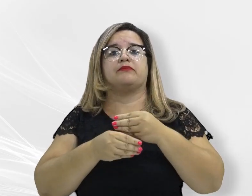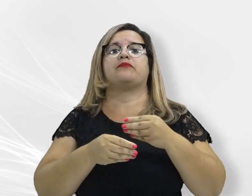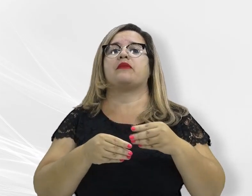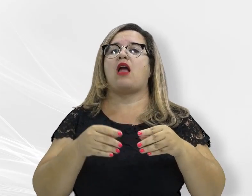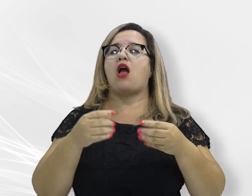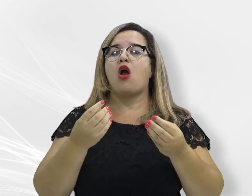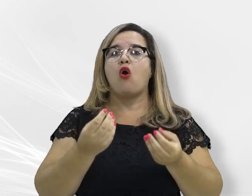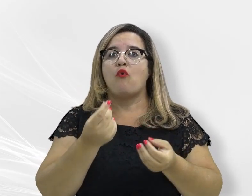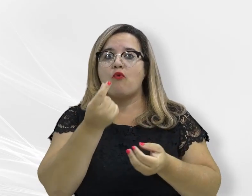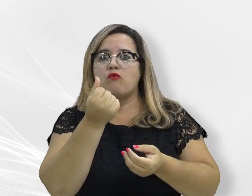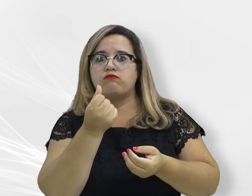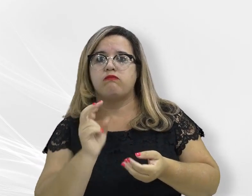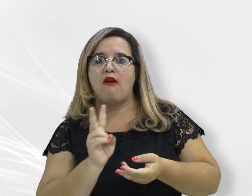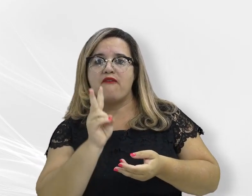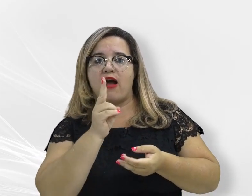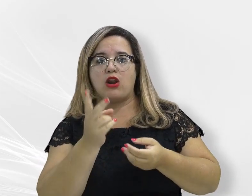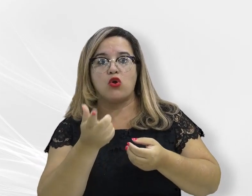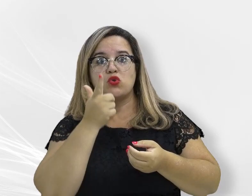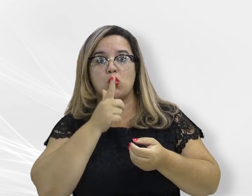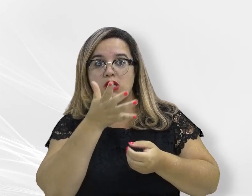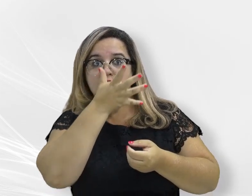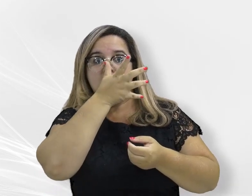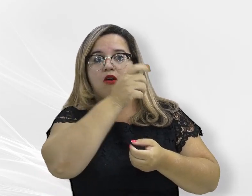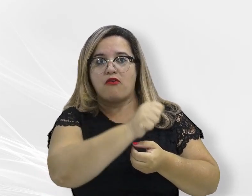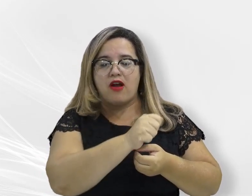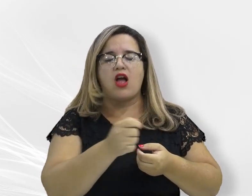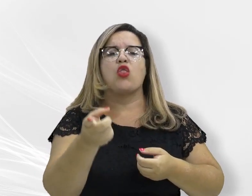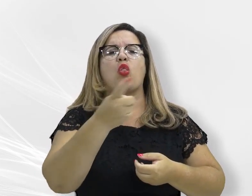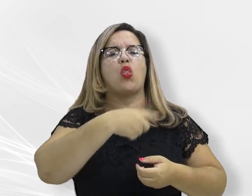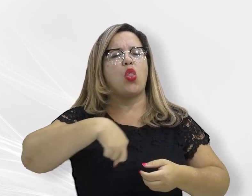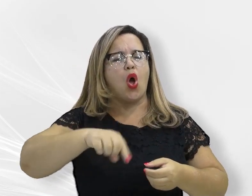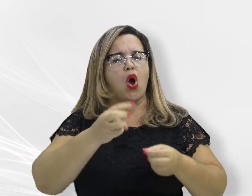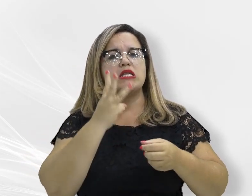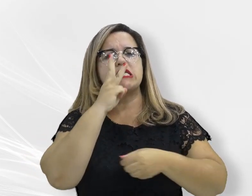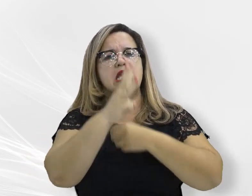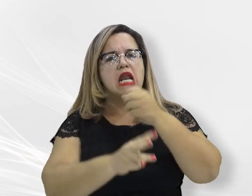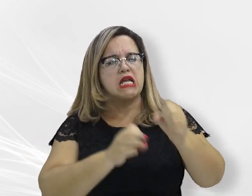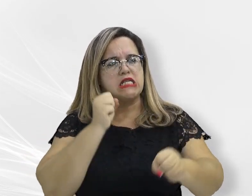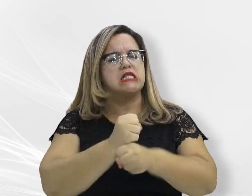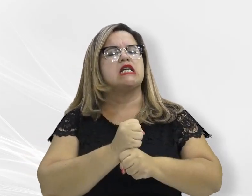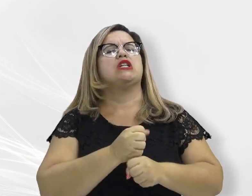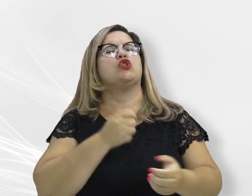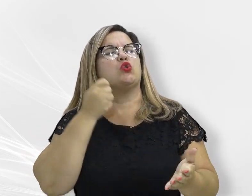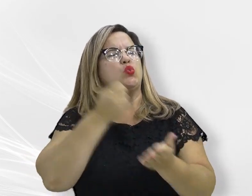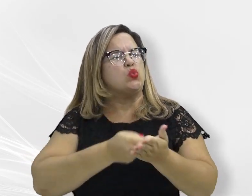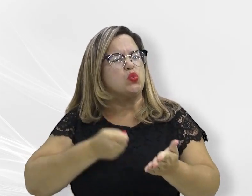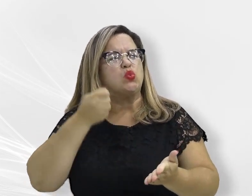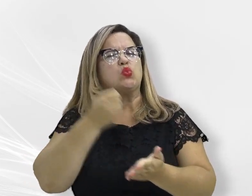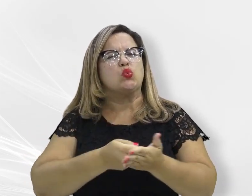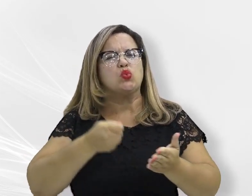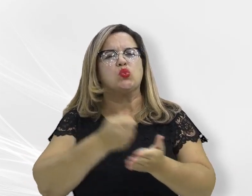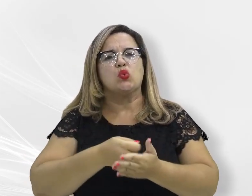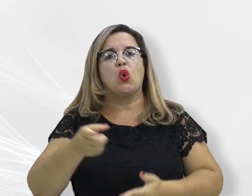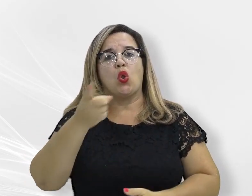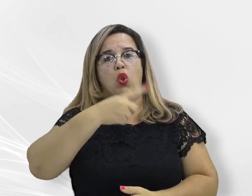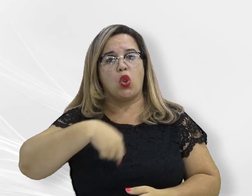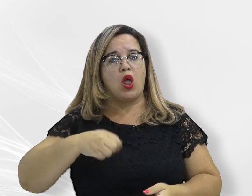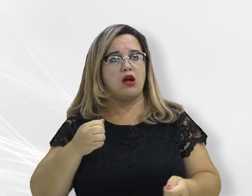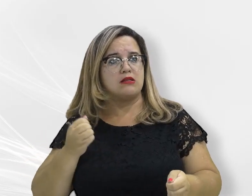recuperados. É o que nós temos procurado fazer ao longo desses três anos. Desde que assumimos como governador, nós conseguimos